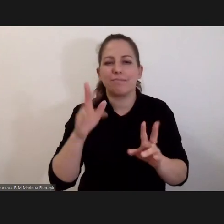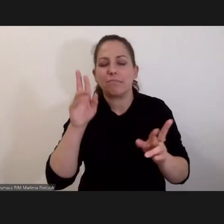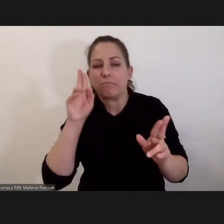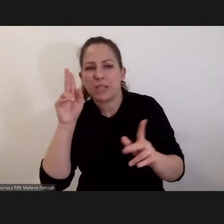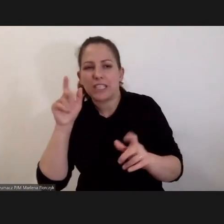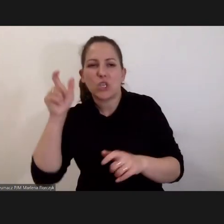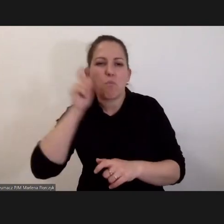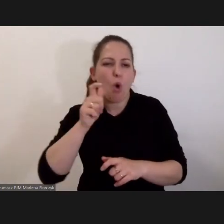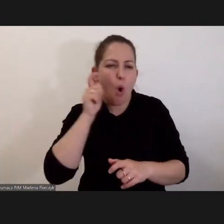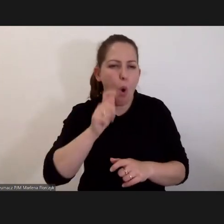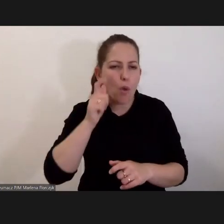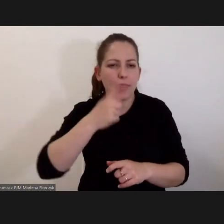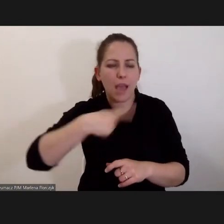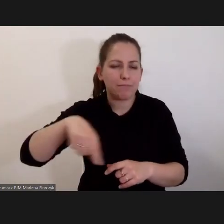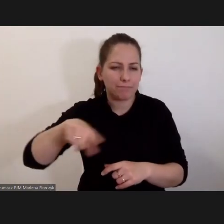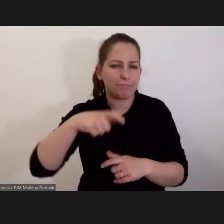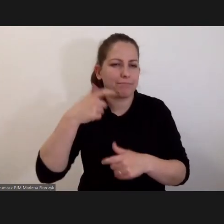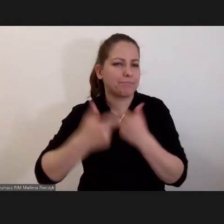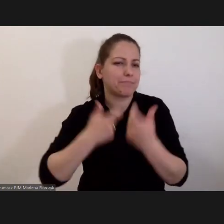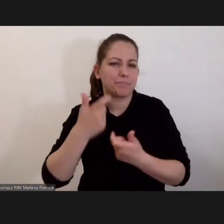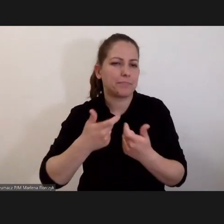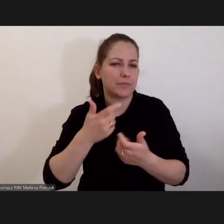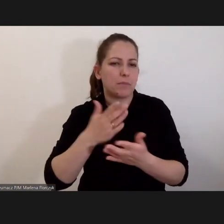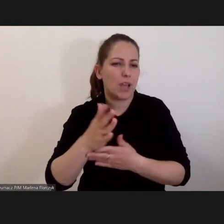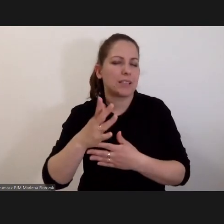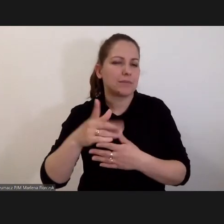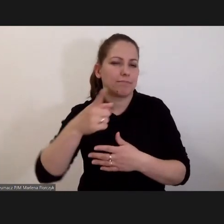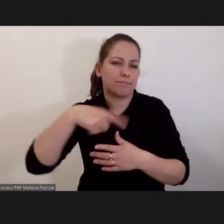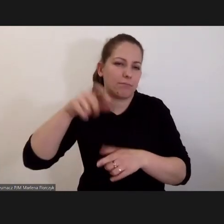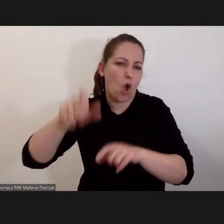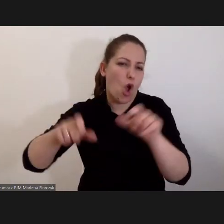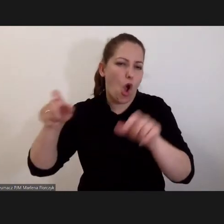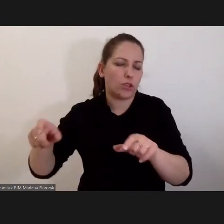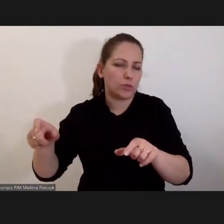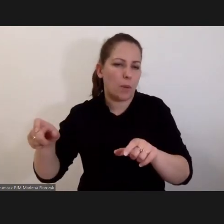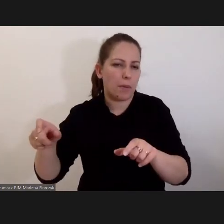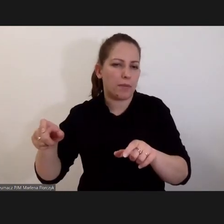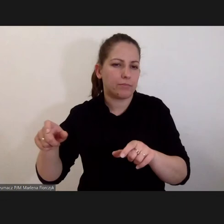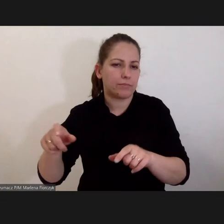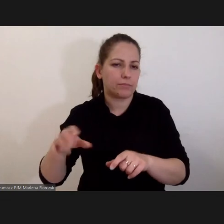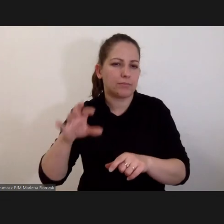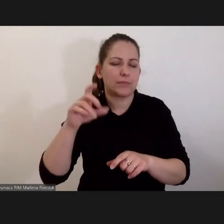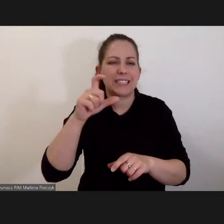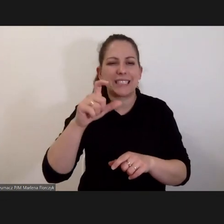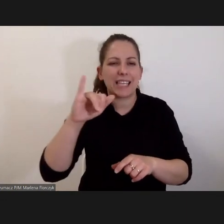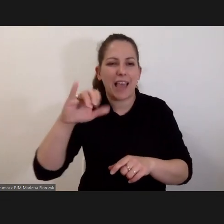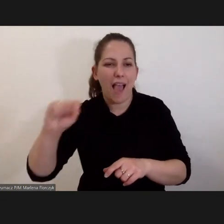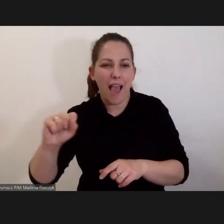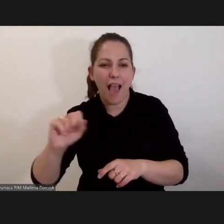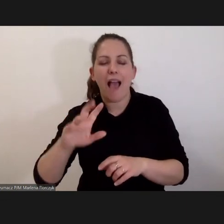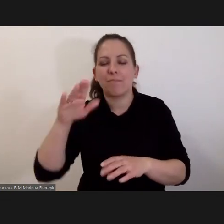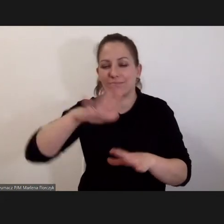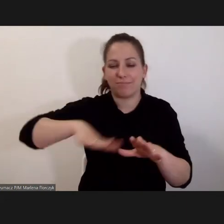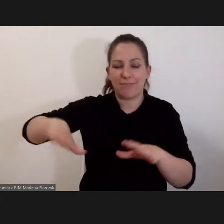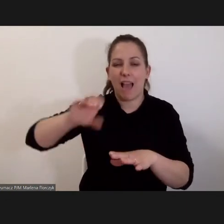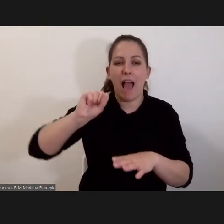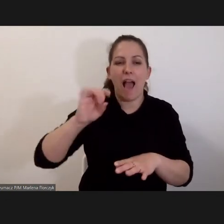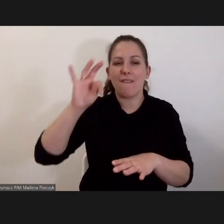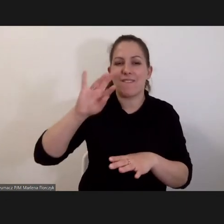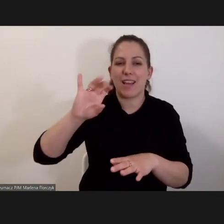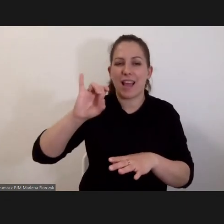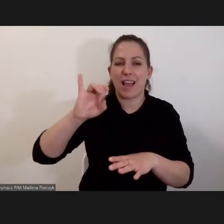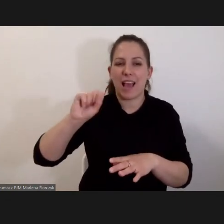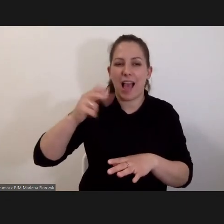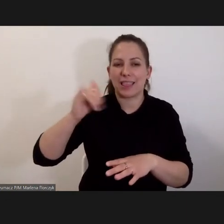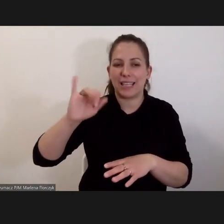zbrodniach popełnionych przez funkcjonariuszy CIA na terenie Afganistanu, sprawa była